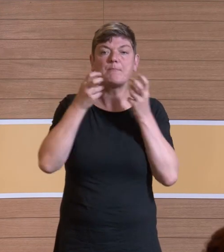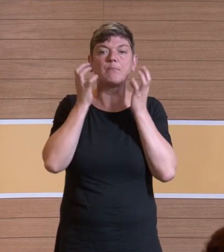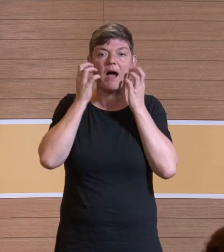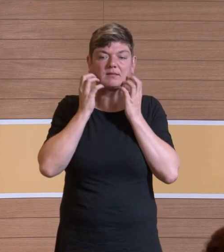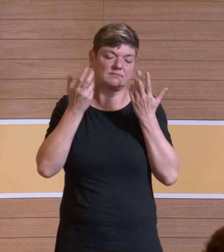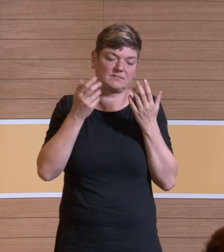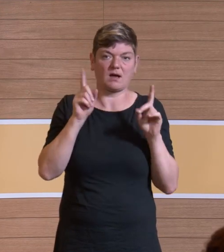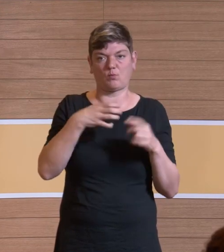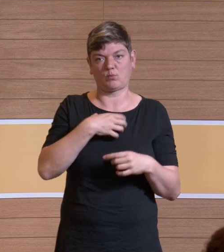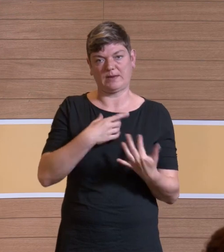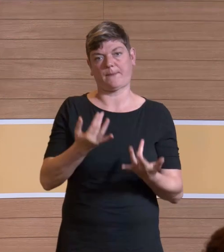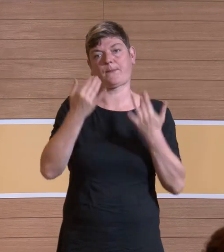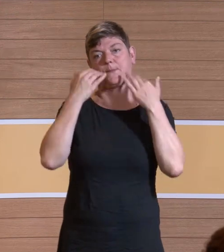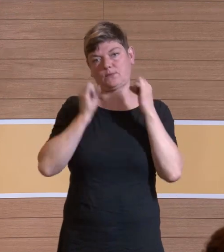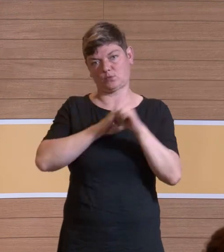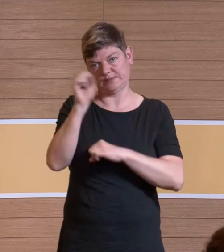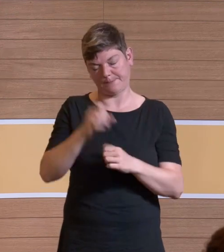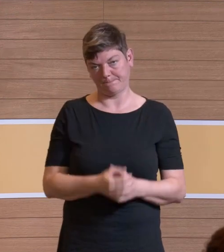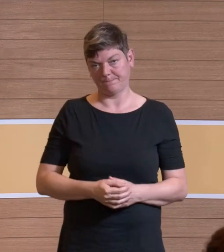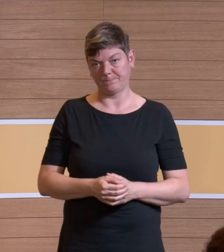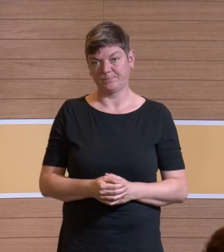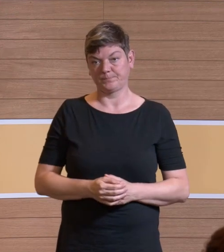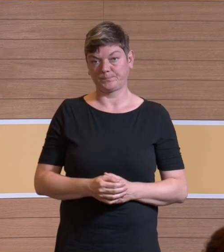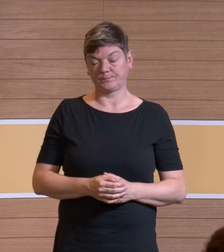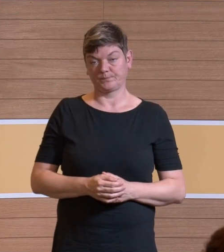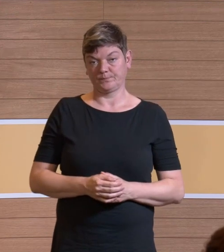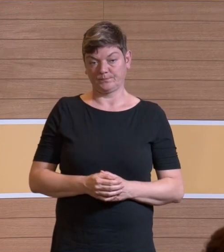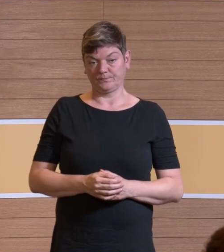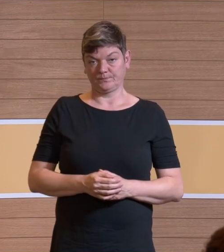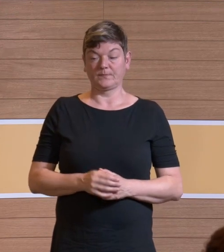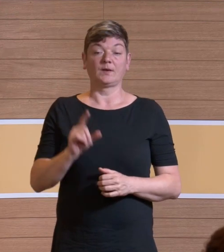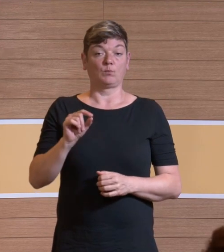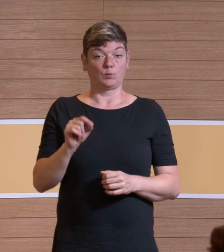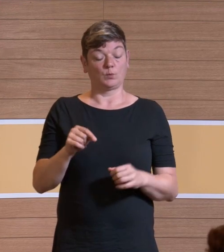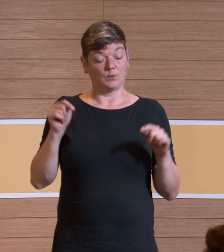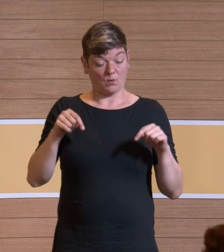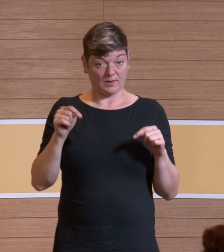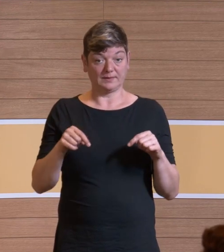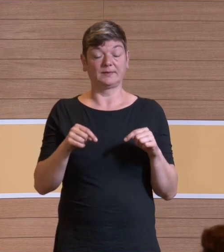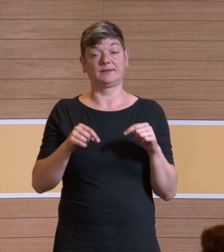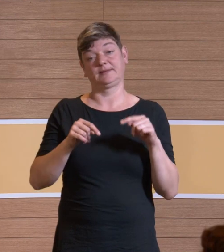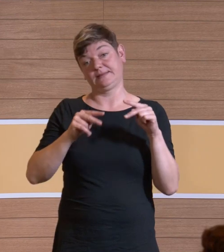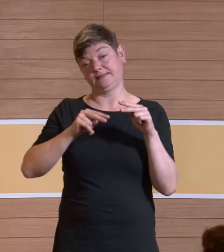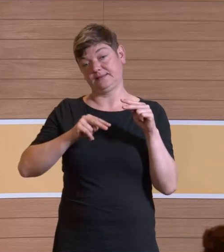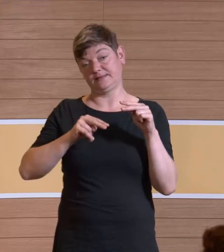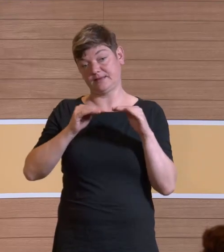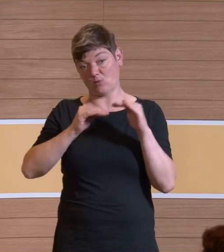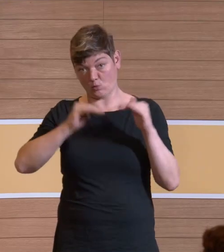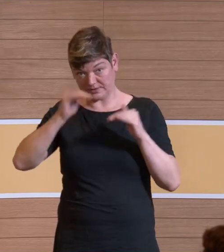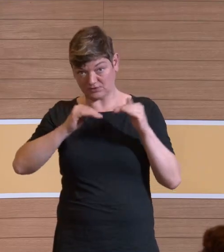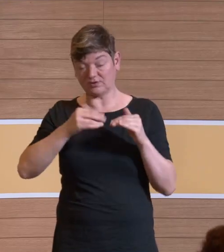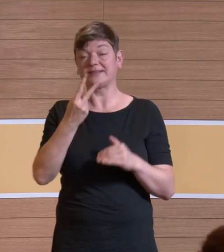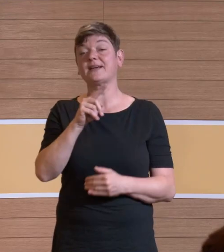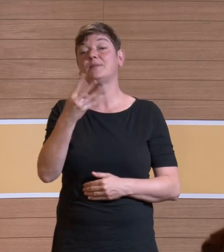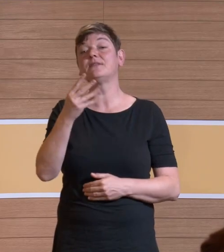so in der Wirksamkeit reduziert werden. Das heißt, wir haben heute ein Defizit von ungefähr zwei bis vier